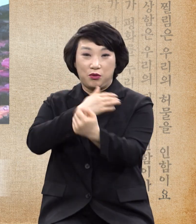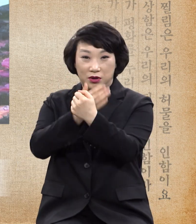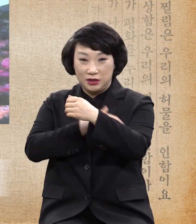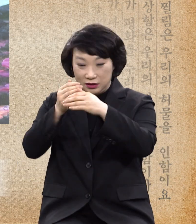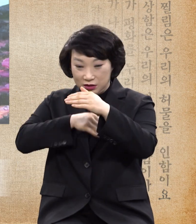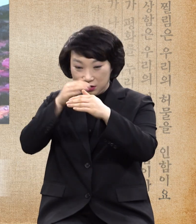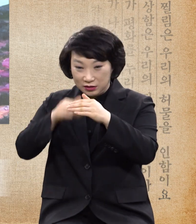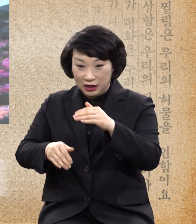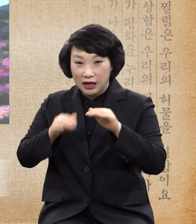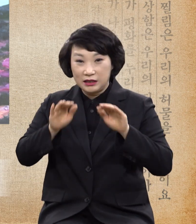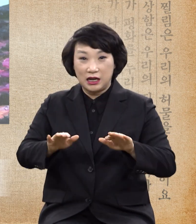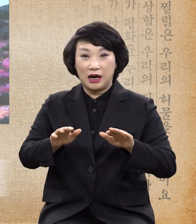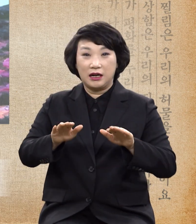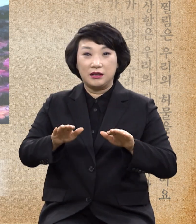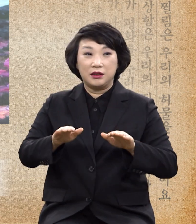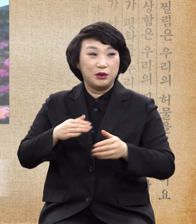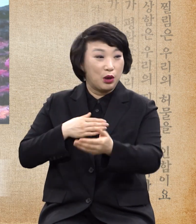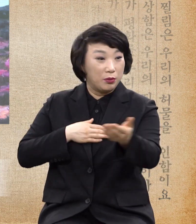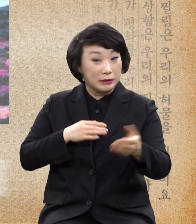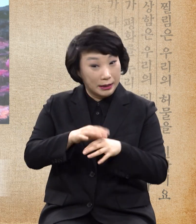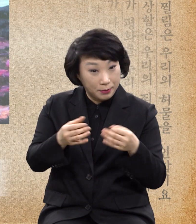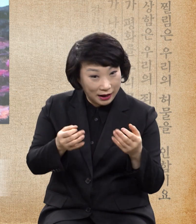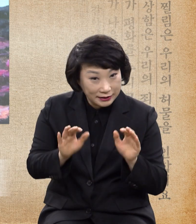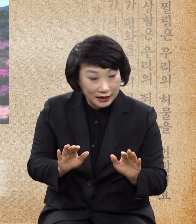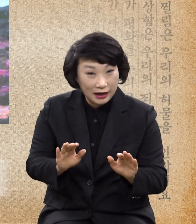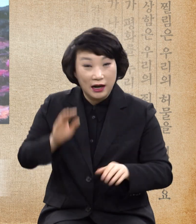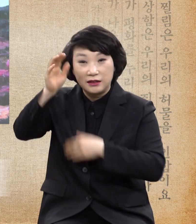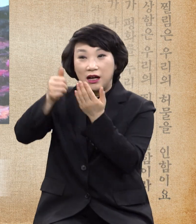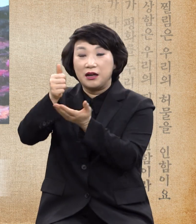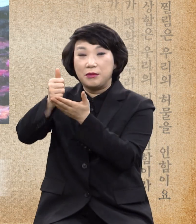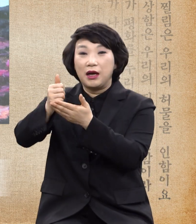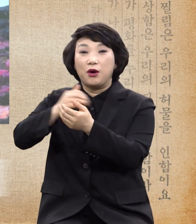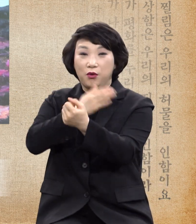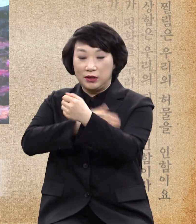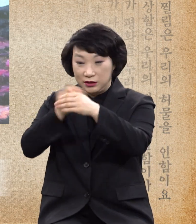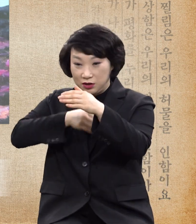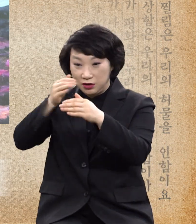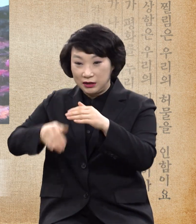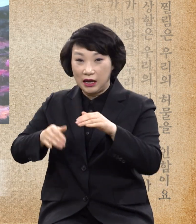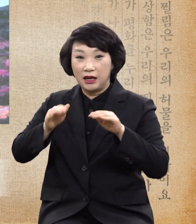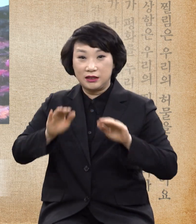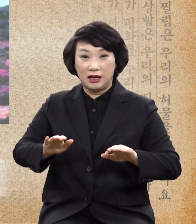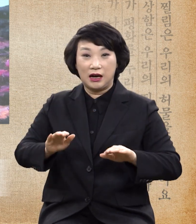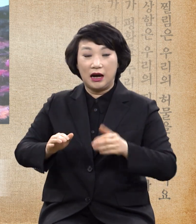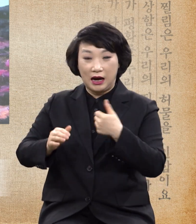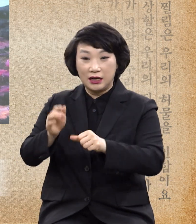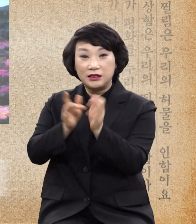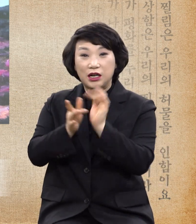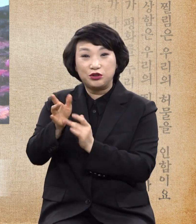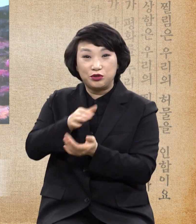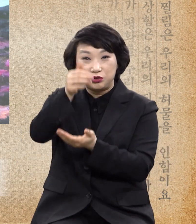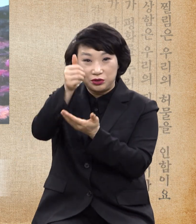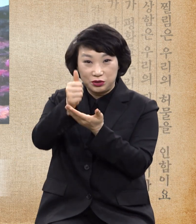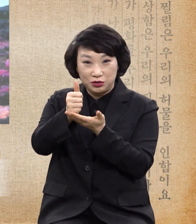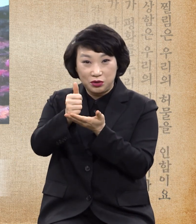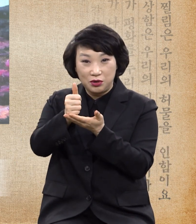지금부터 잘 들어요 하나님은 절대 권능을 아들 예수 그리주에게